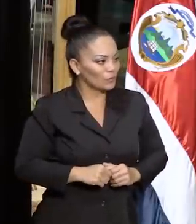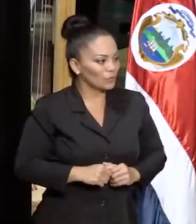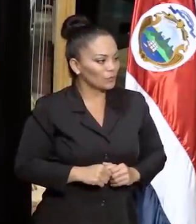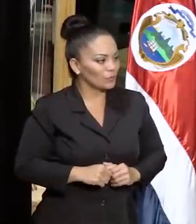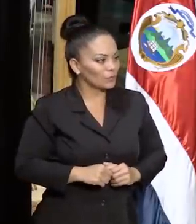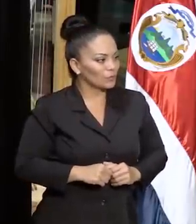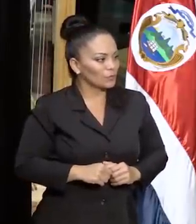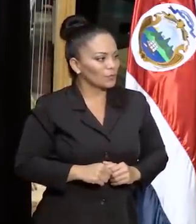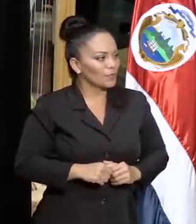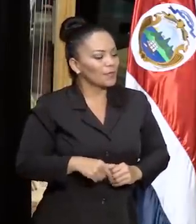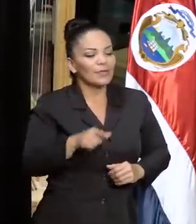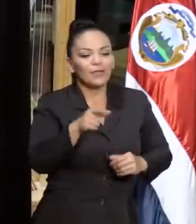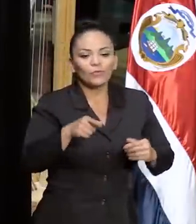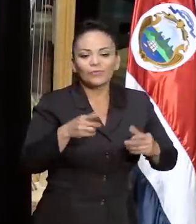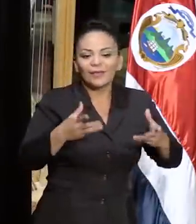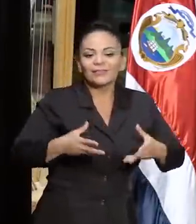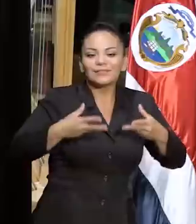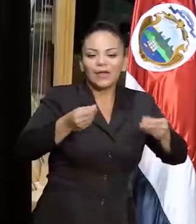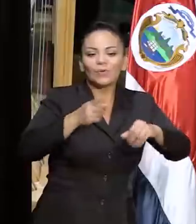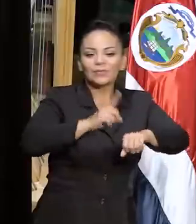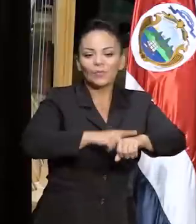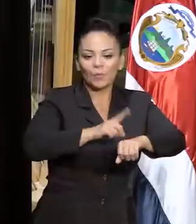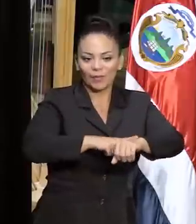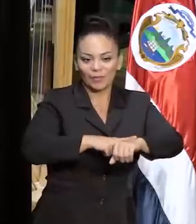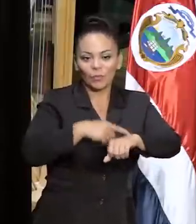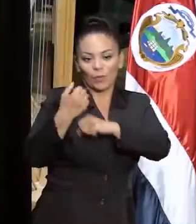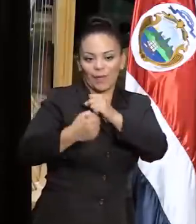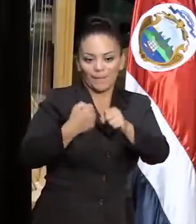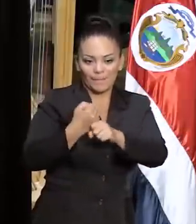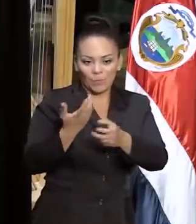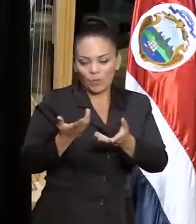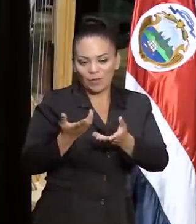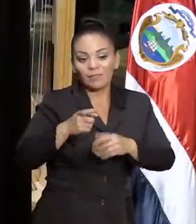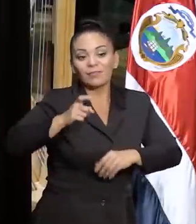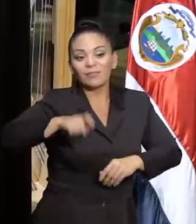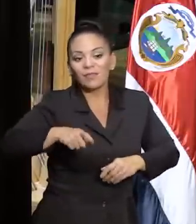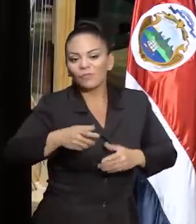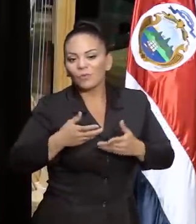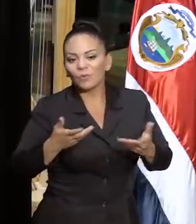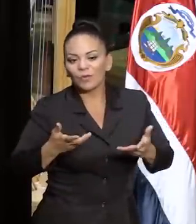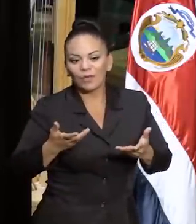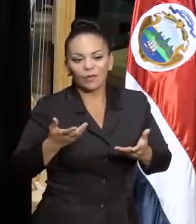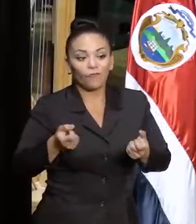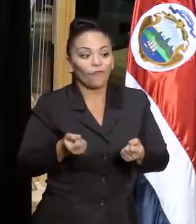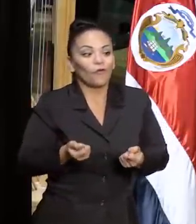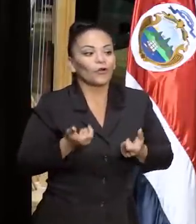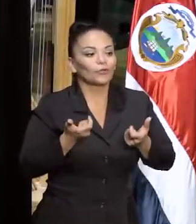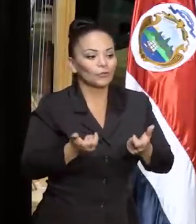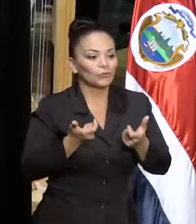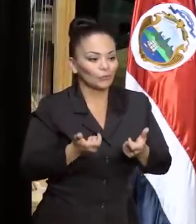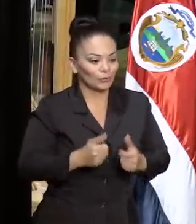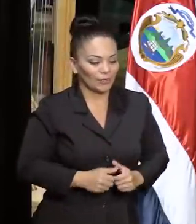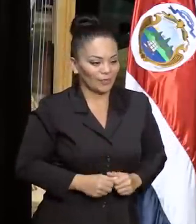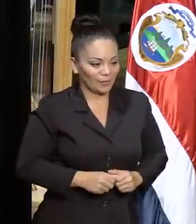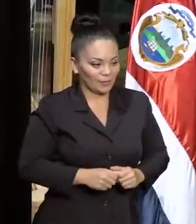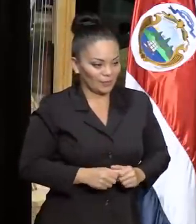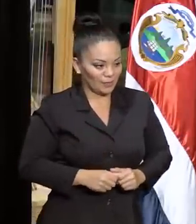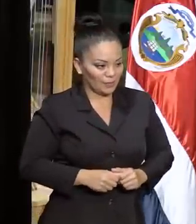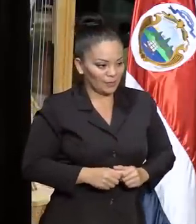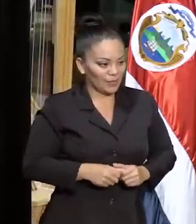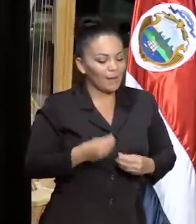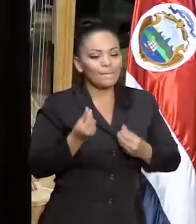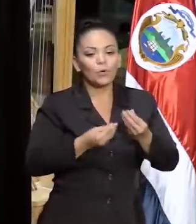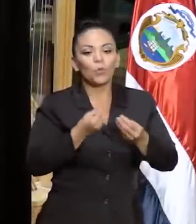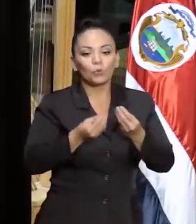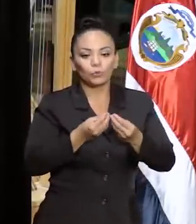gastaron lo que en aquella época debió haber sido una fortuna en términos del